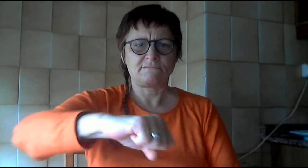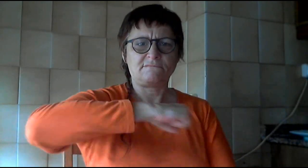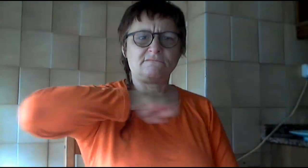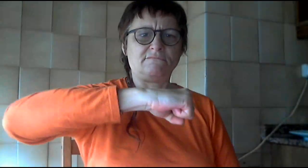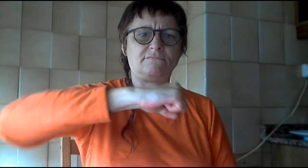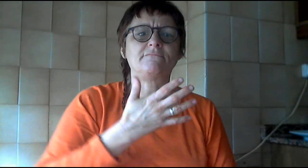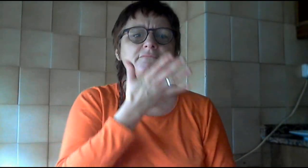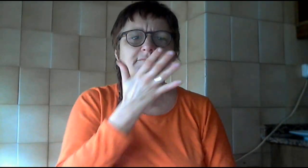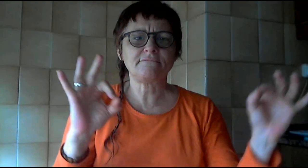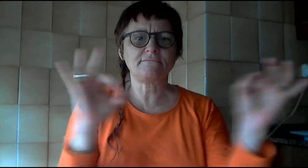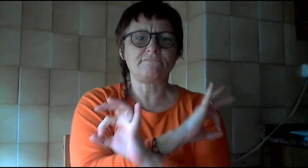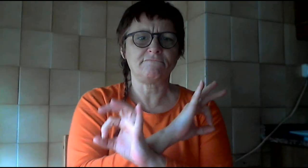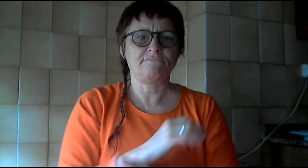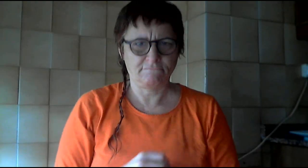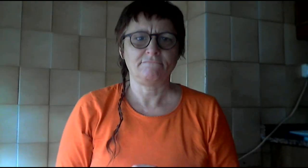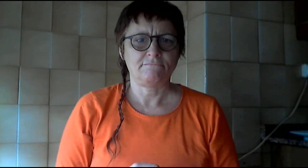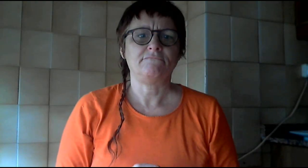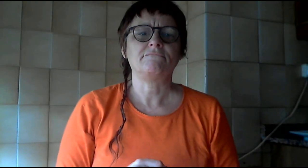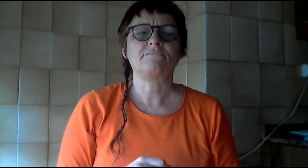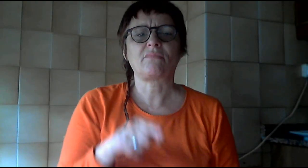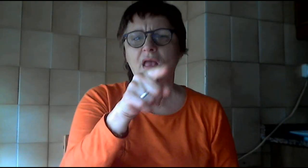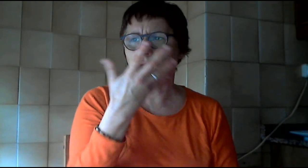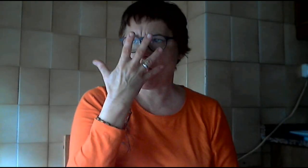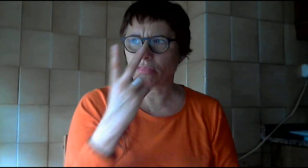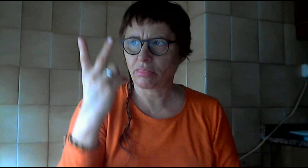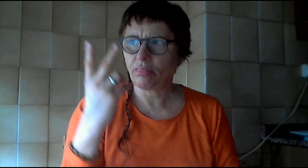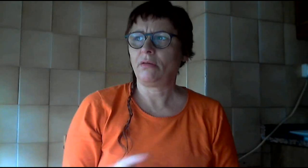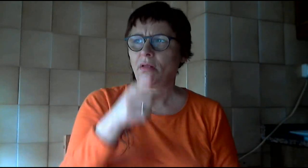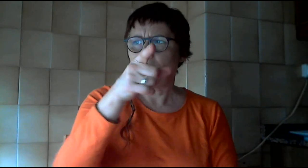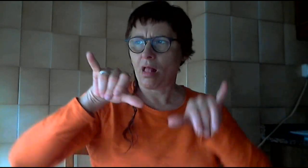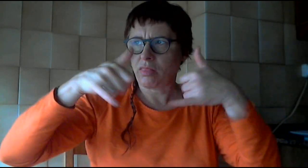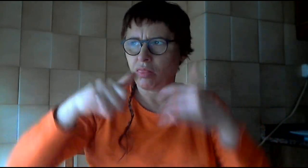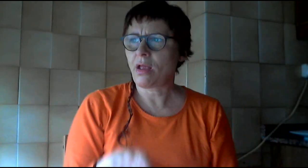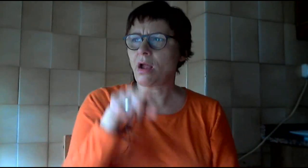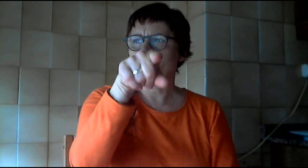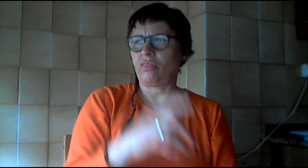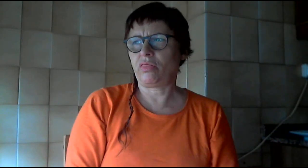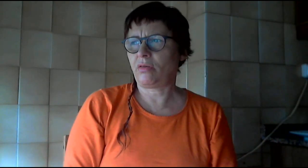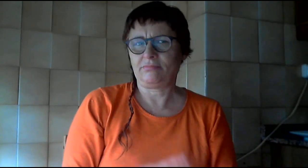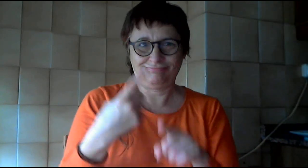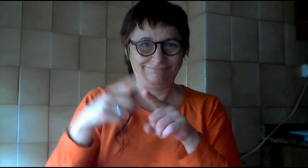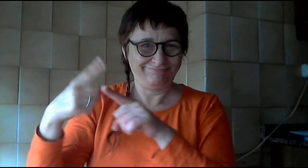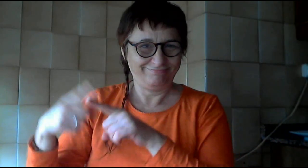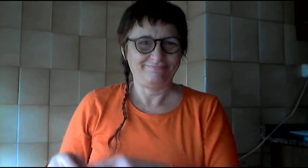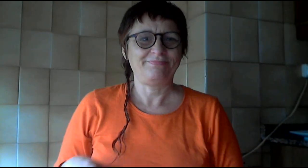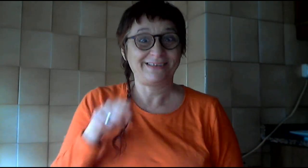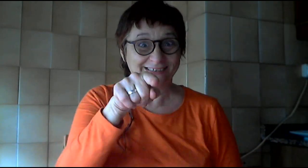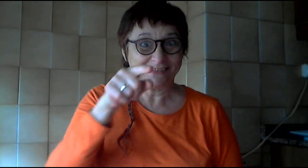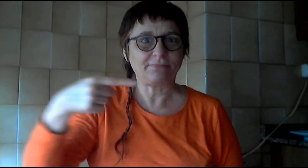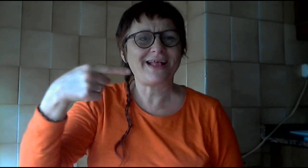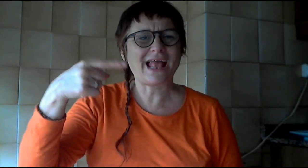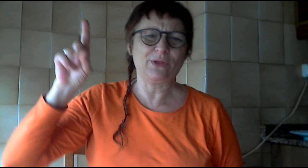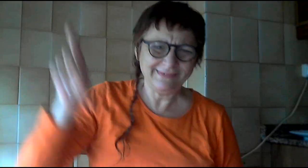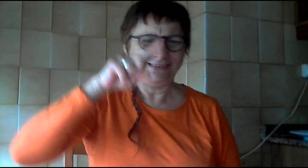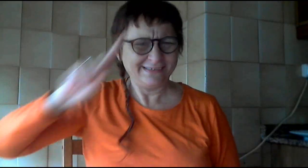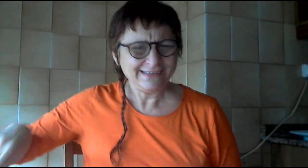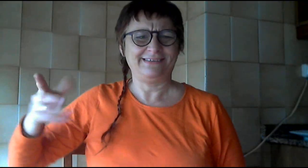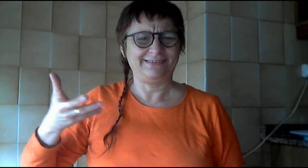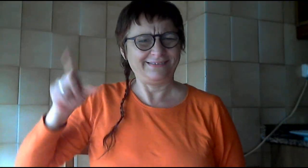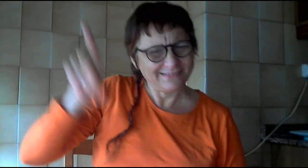Y ahora en la segunda campaña de Luis Enrique levantando cinco títulos. En el año 2015 amo que fuimos. Que les